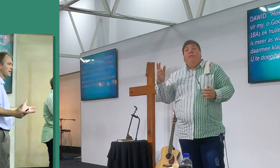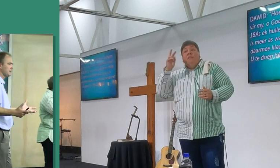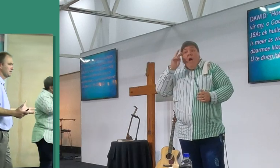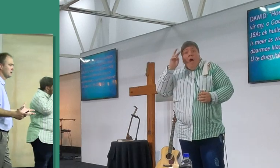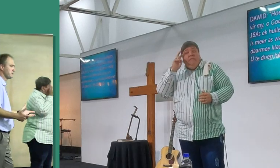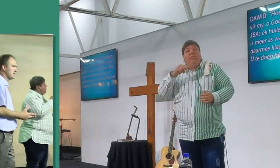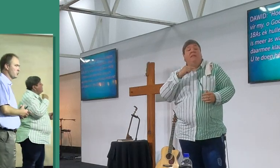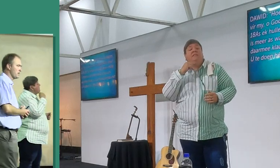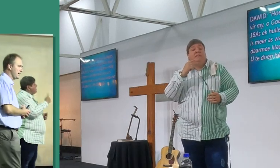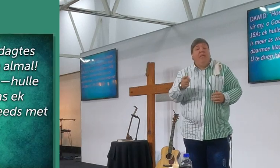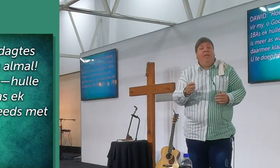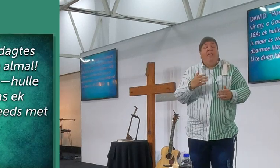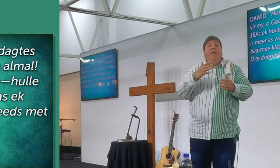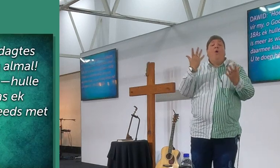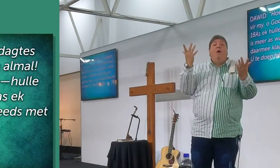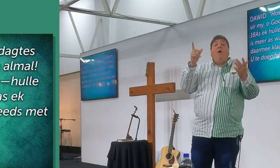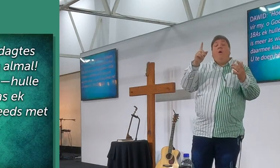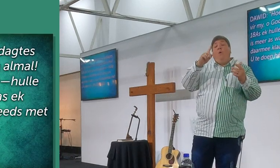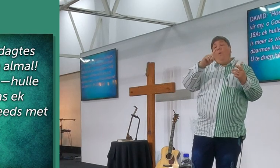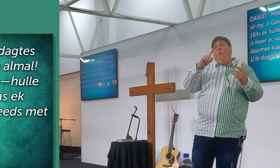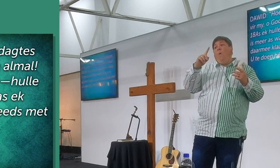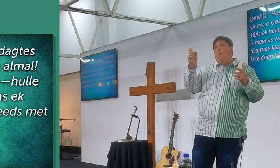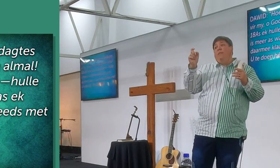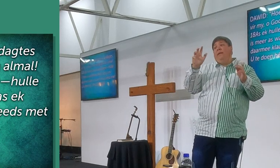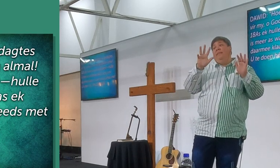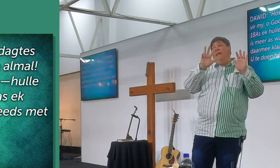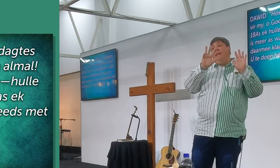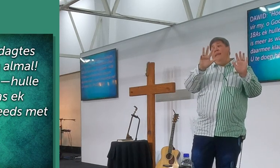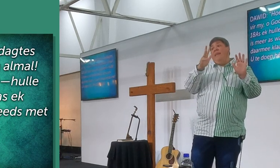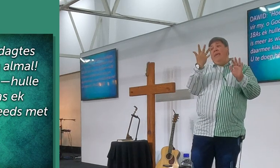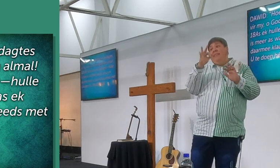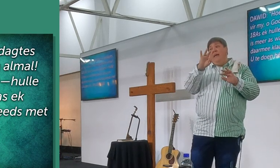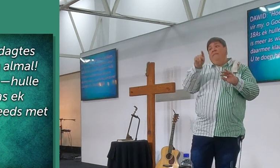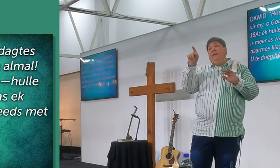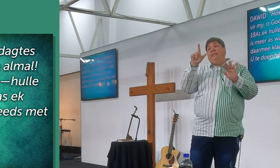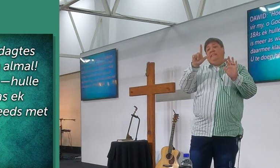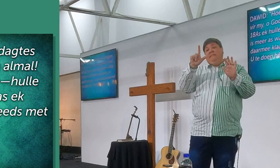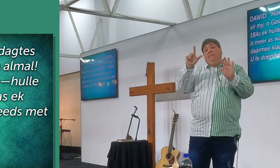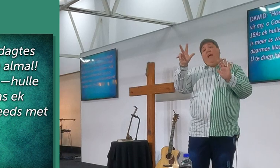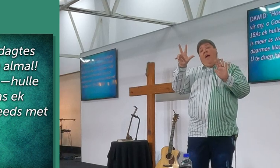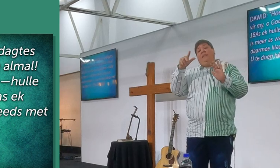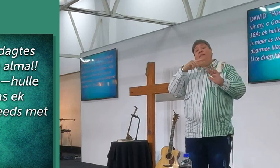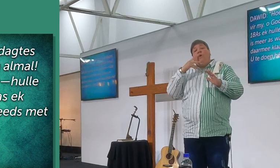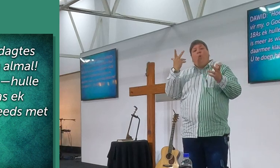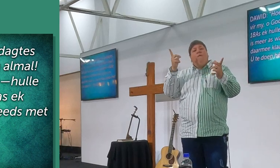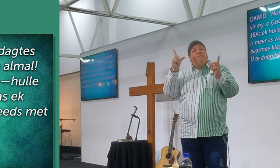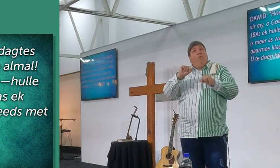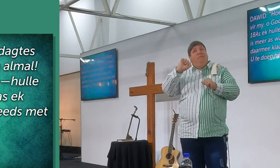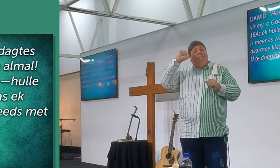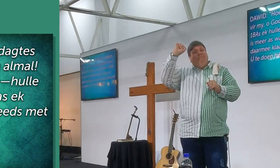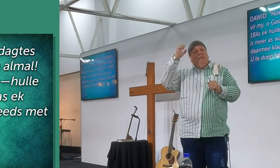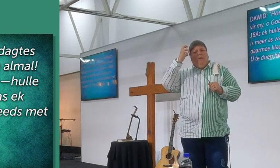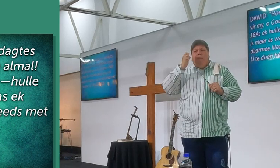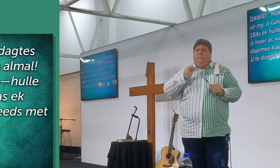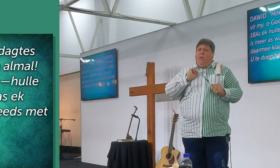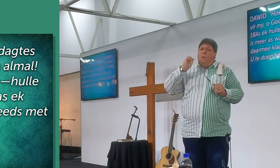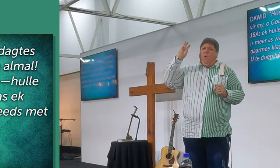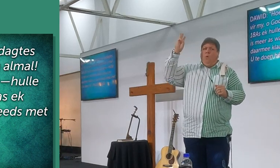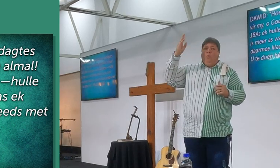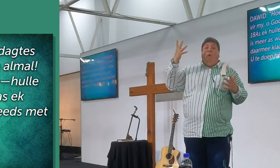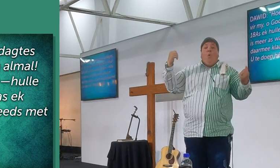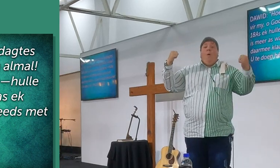wonderlik, in Pesulam 139 vers 17 en 18, sê, hoe wonderlik as jy gedacht is, vir my, o God, hoe